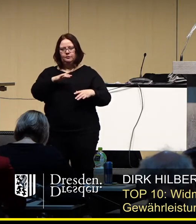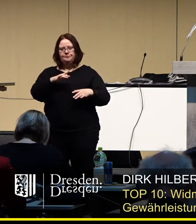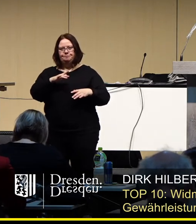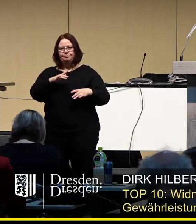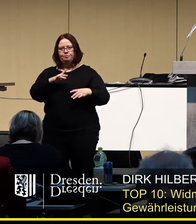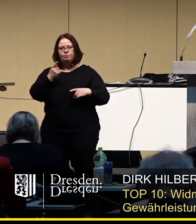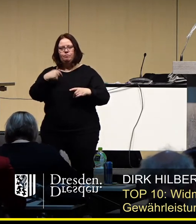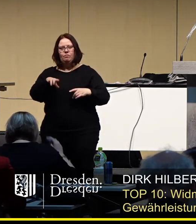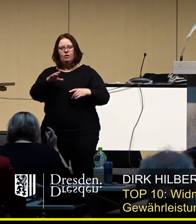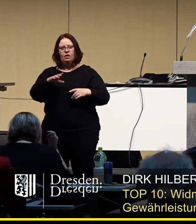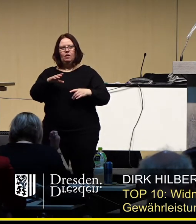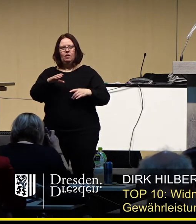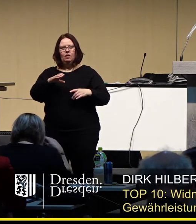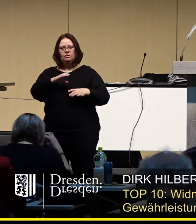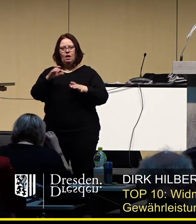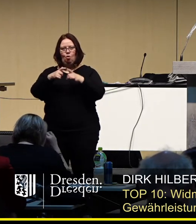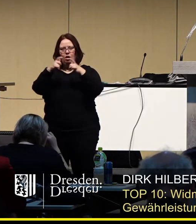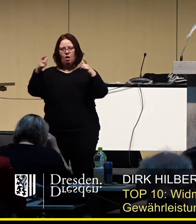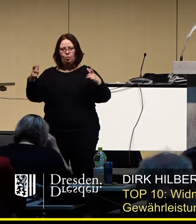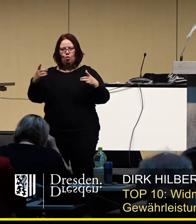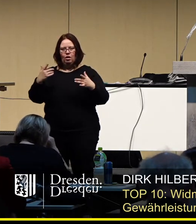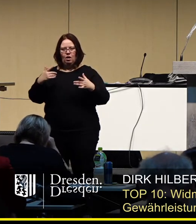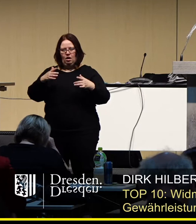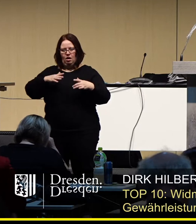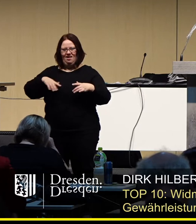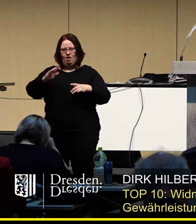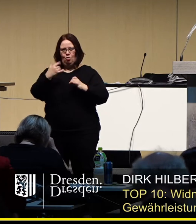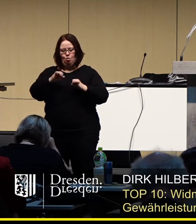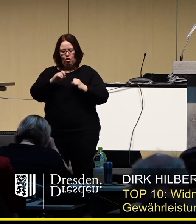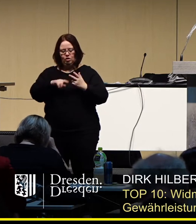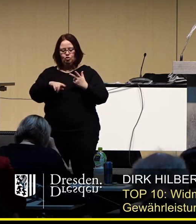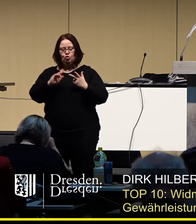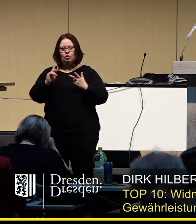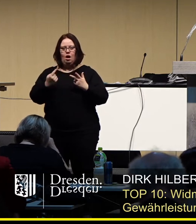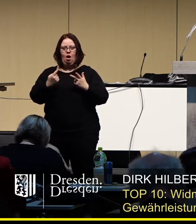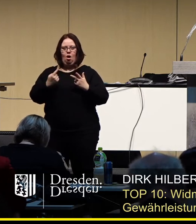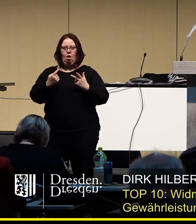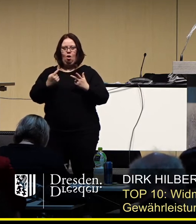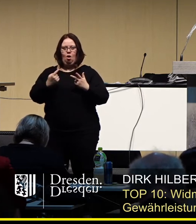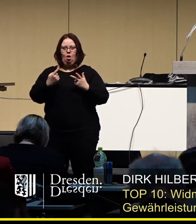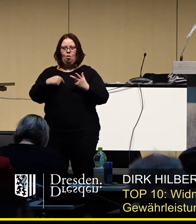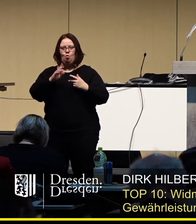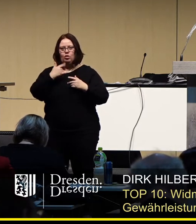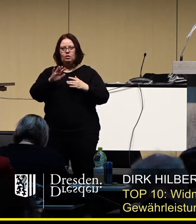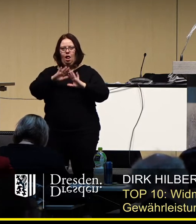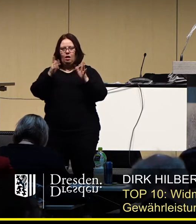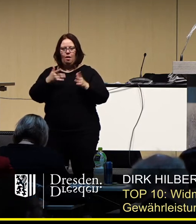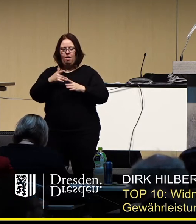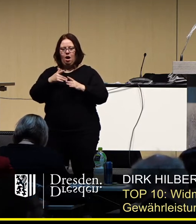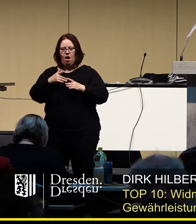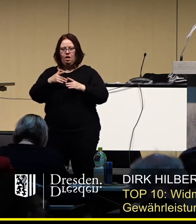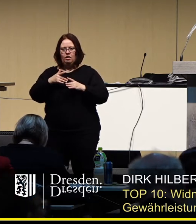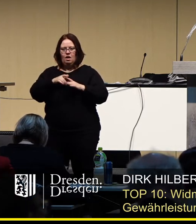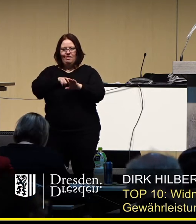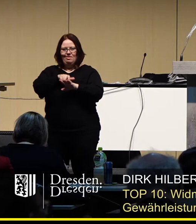Funktionsflächen an der Karolabrücke und eben auf das Terrassenufer konzentrieren,